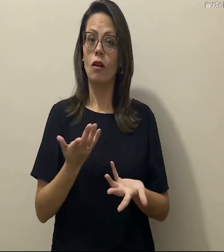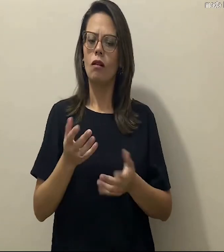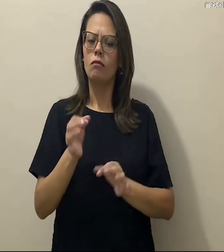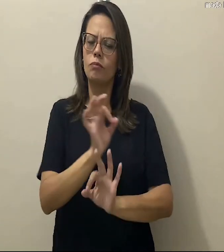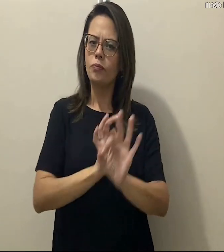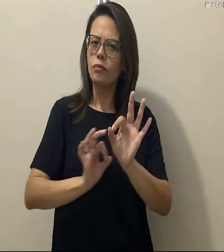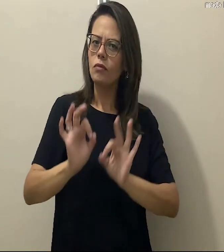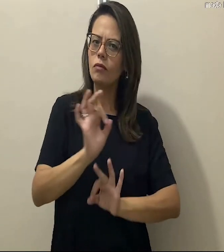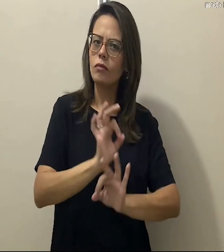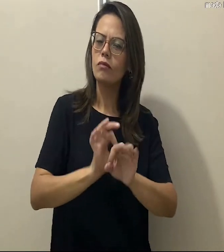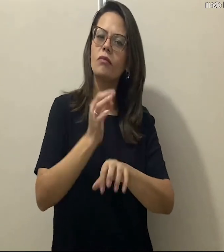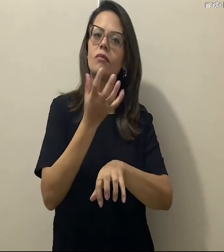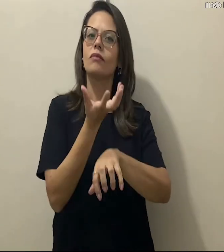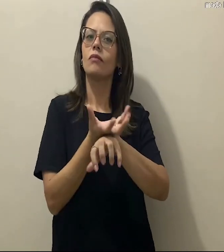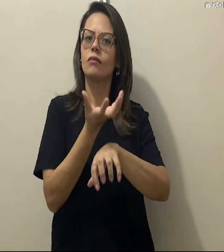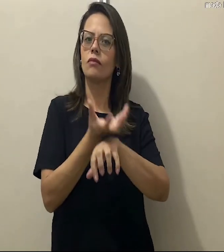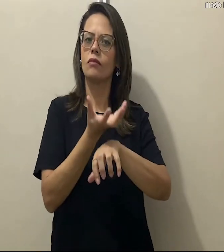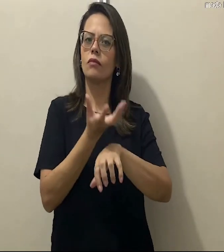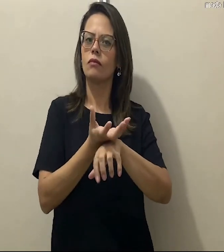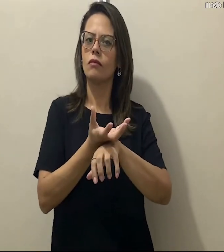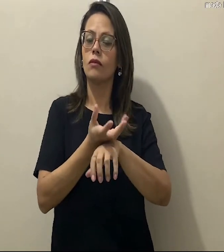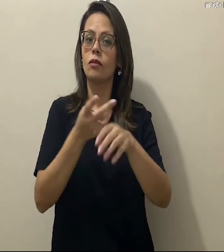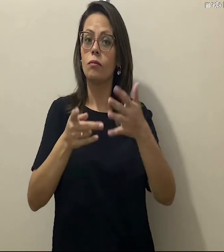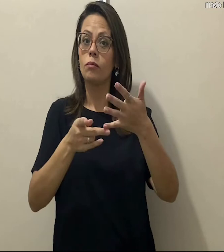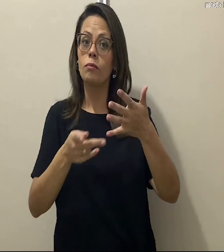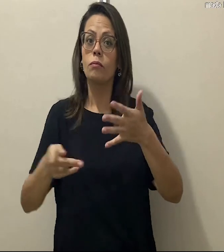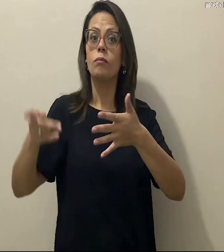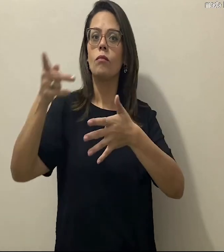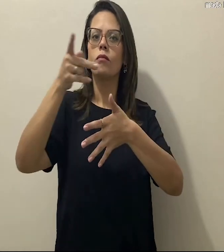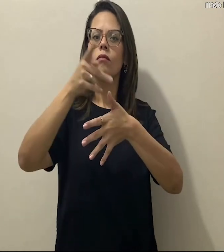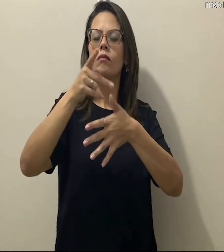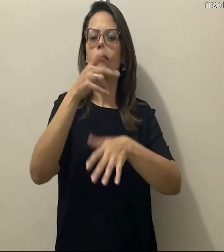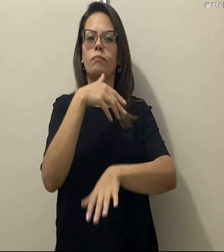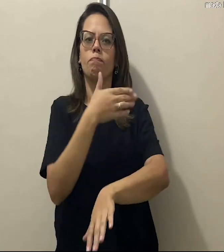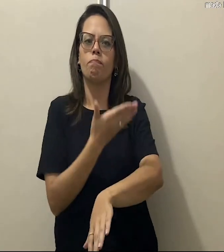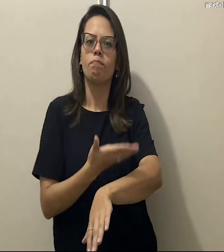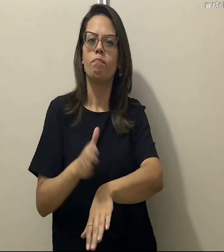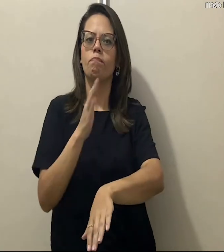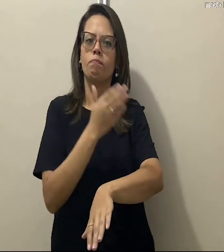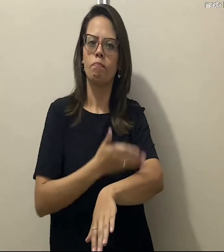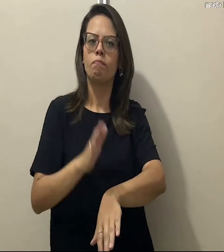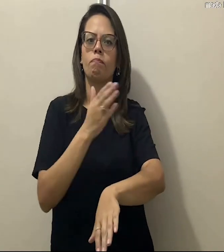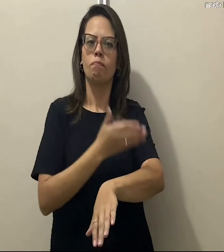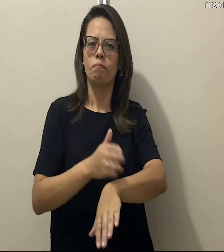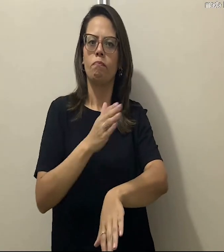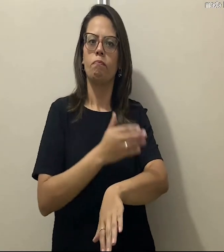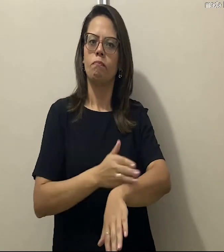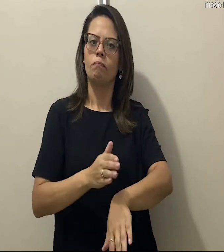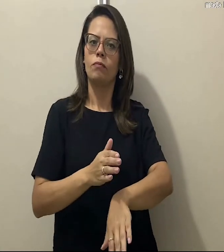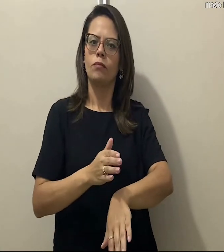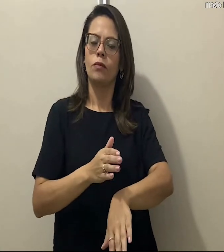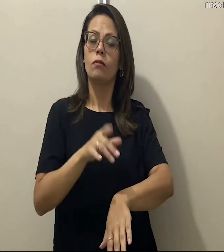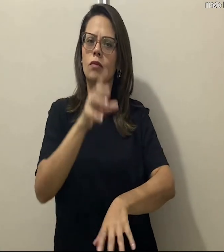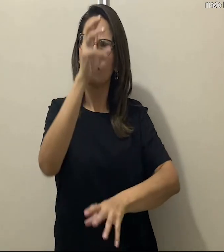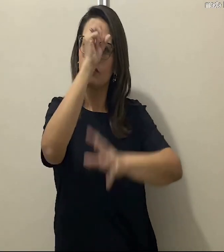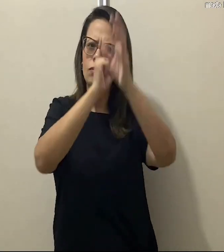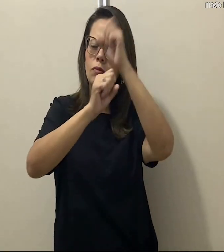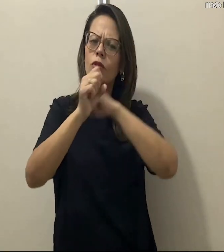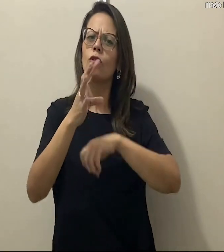Eu organizei a disciplina priorizando a prática, tá? É importante que